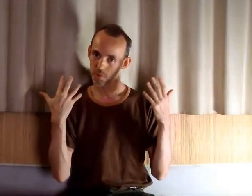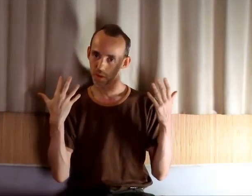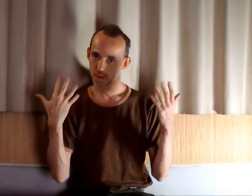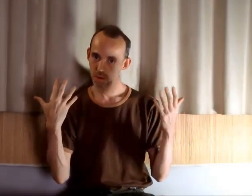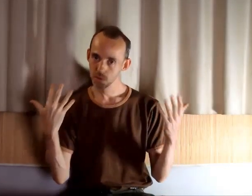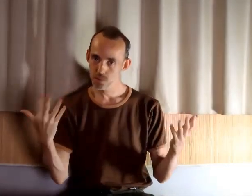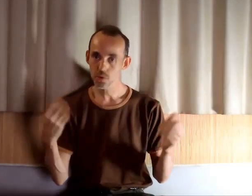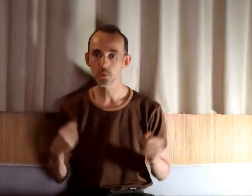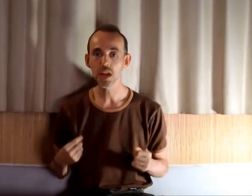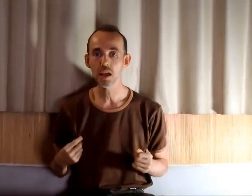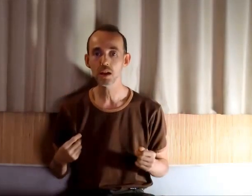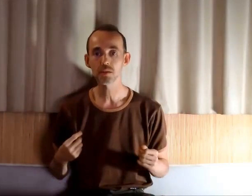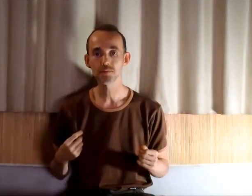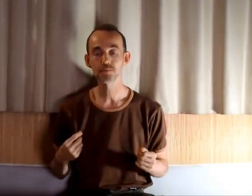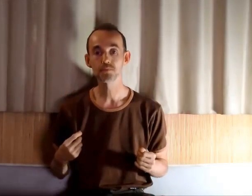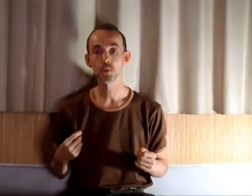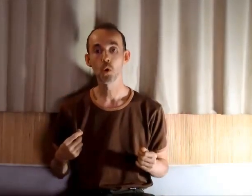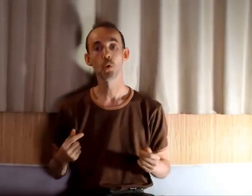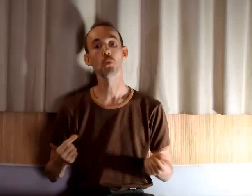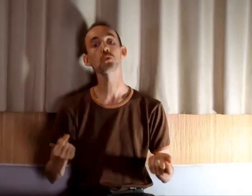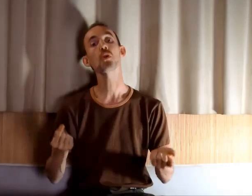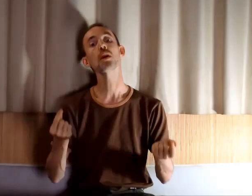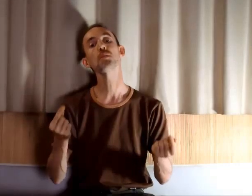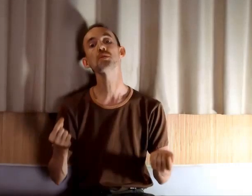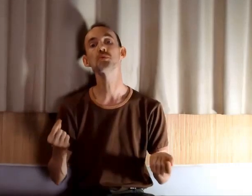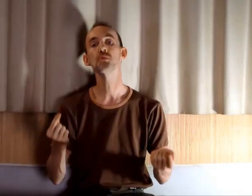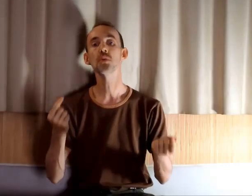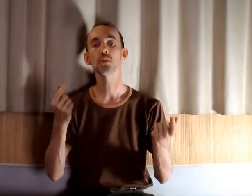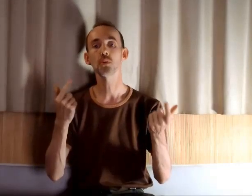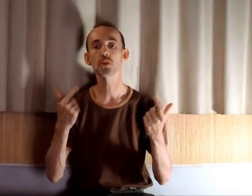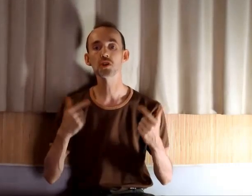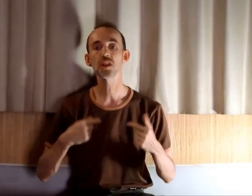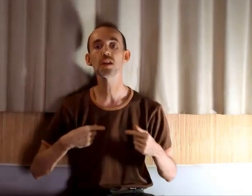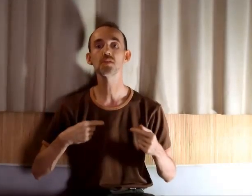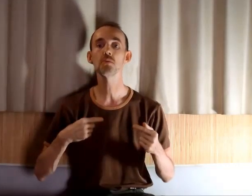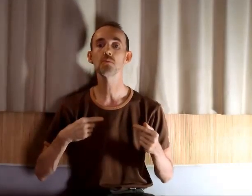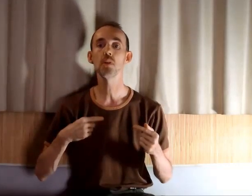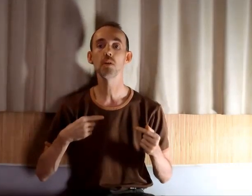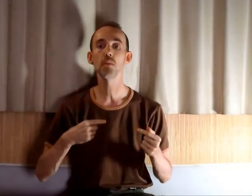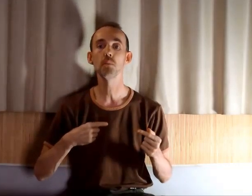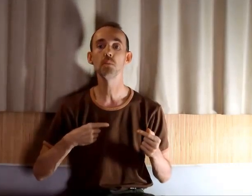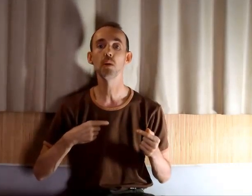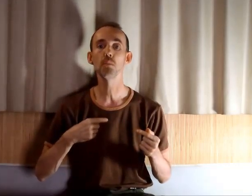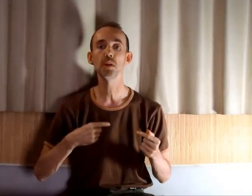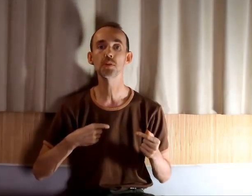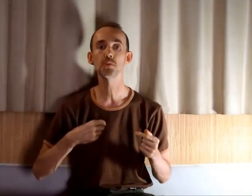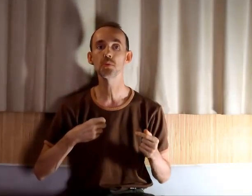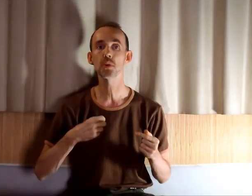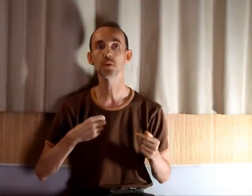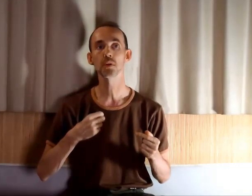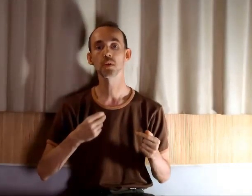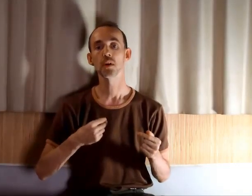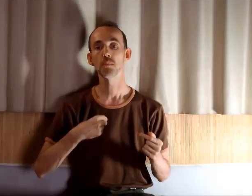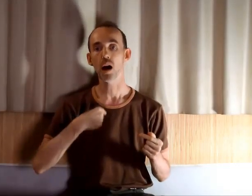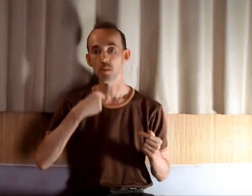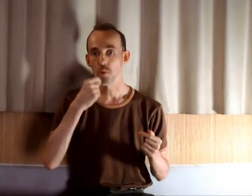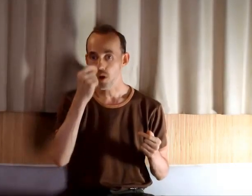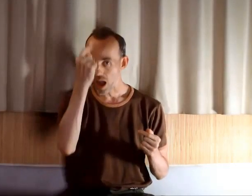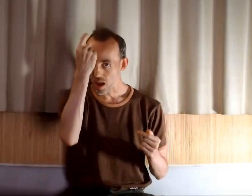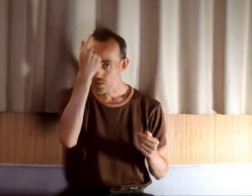secondaires. Autant la blessure originelle, c'est une blessure par rapport à